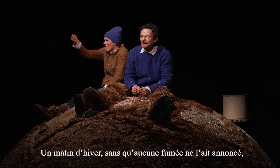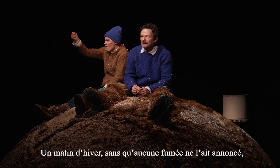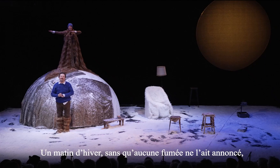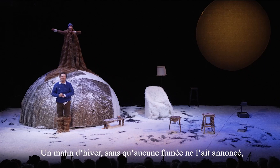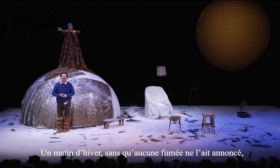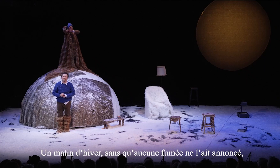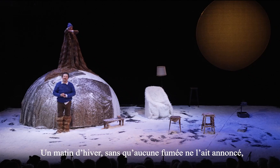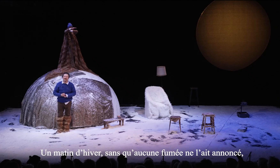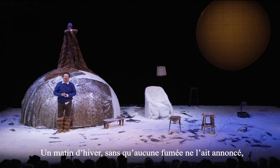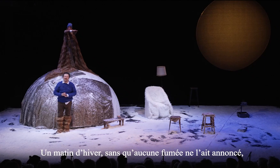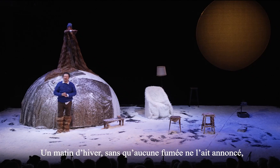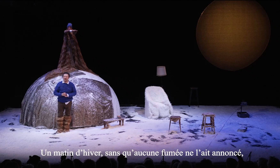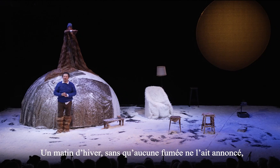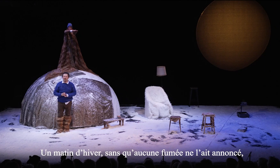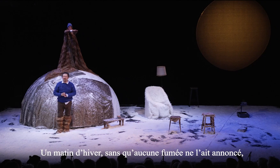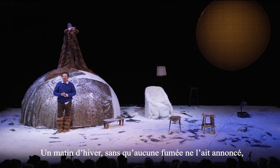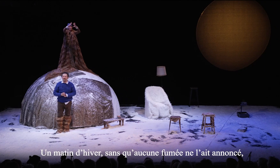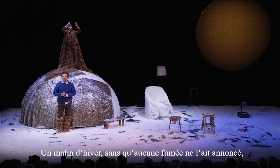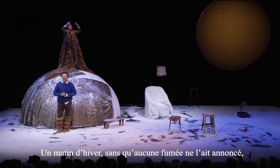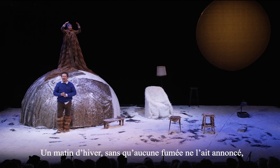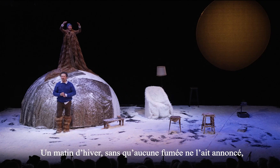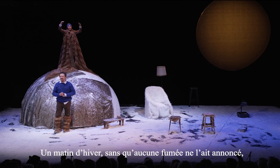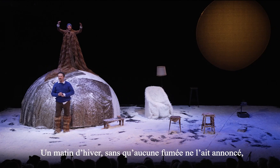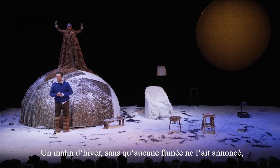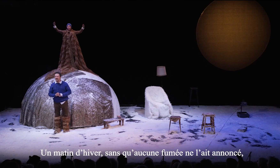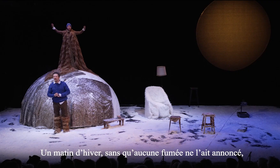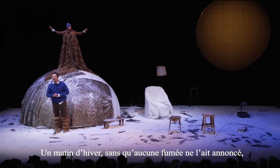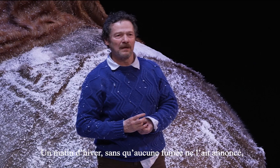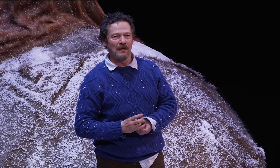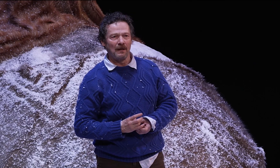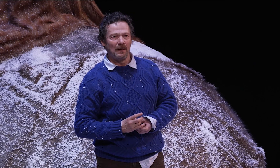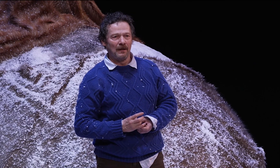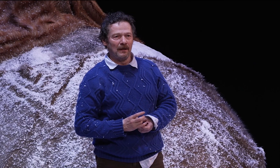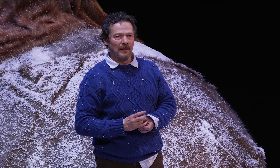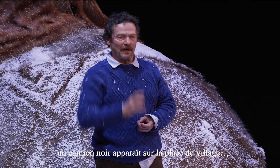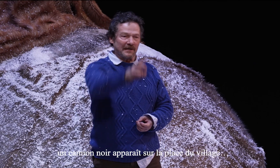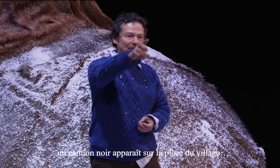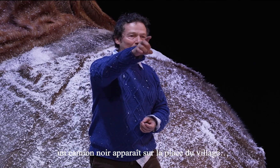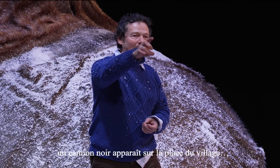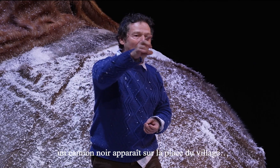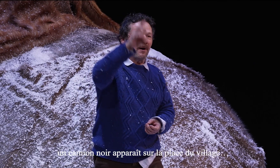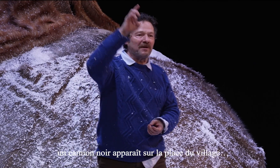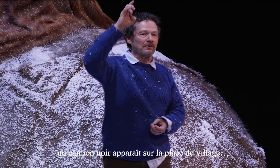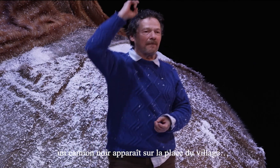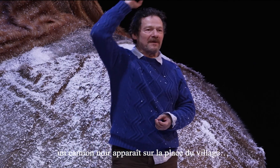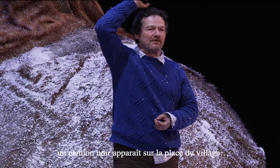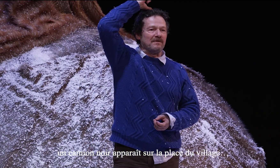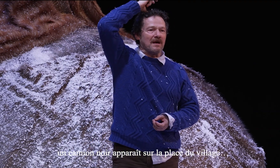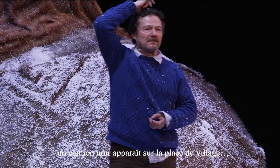'hiver, sans qu'aucune fumée ne l'ait annoncé, un camion noir apparaît sur la place du village.